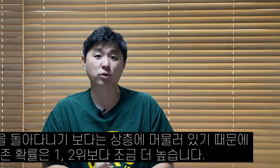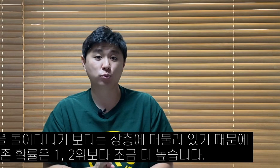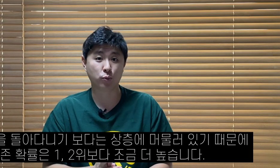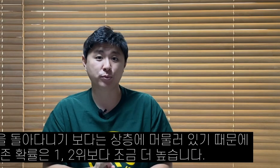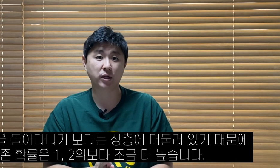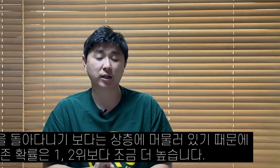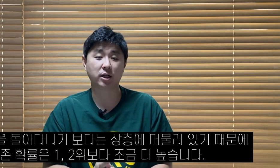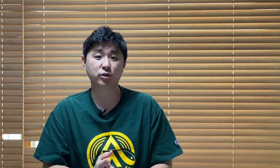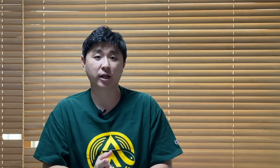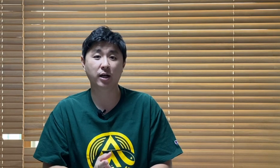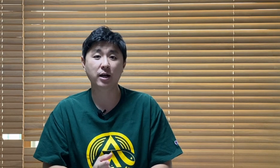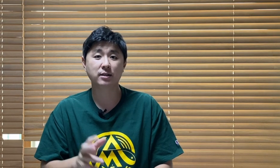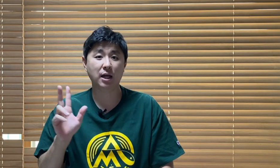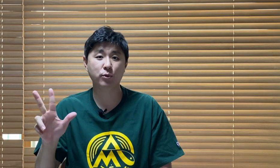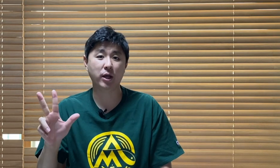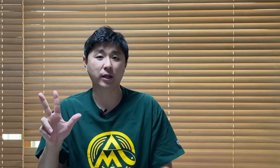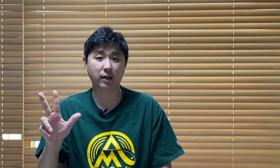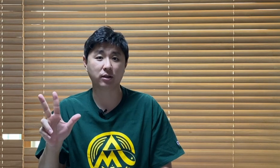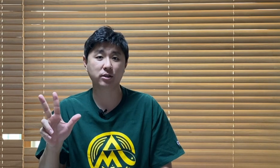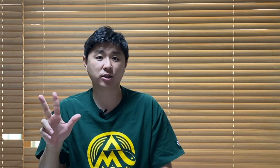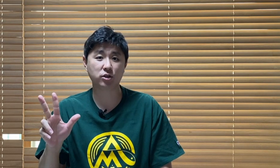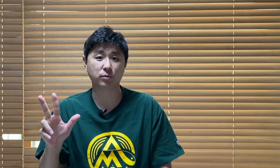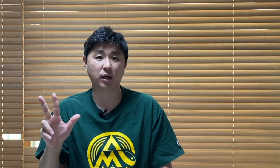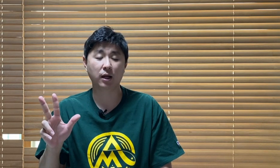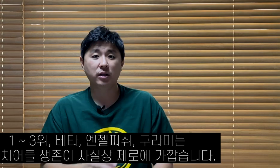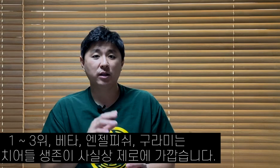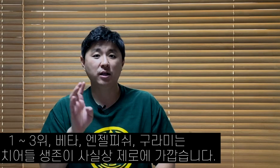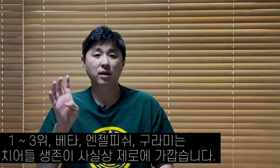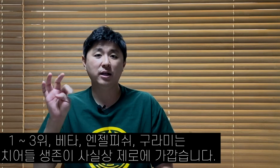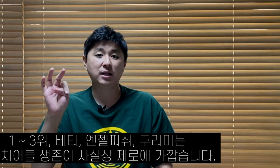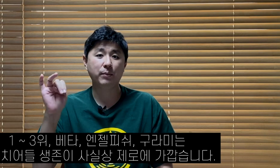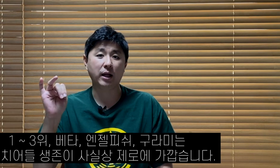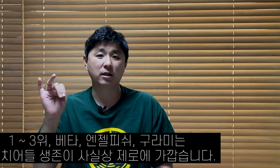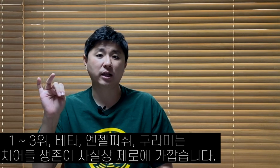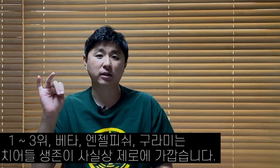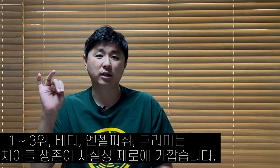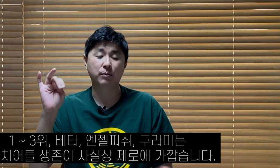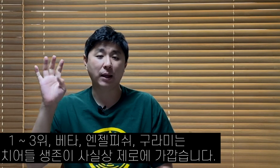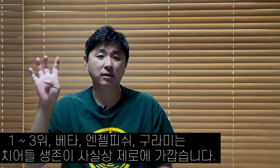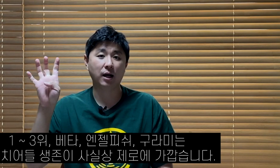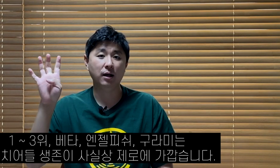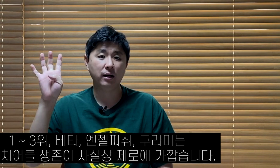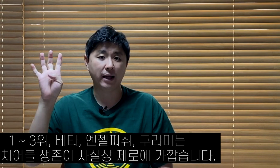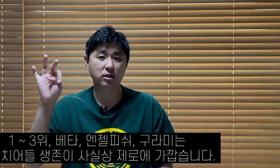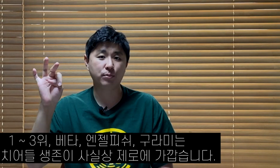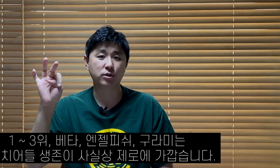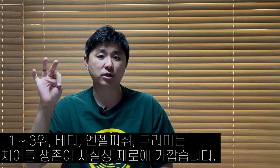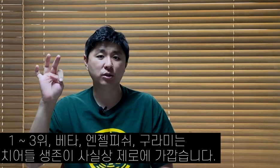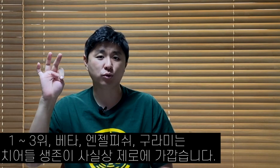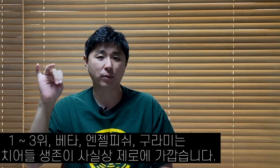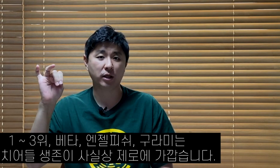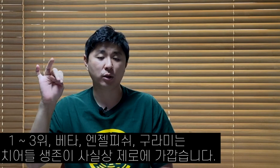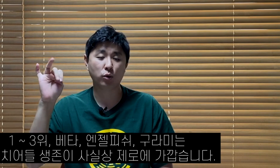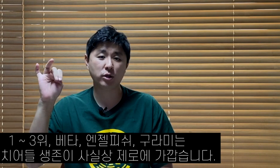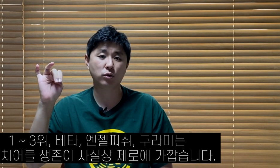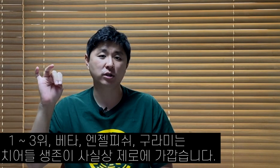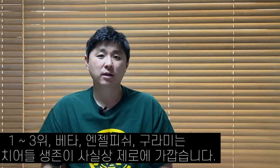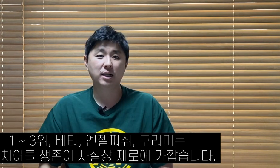좀 높습니다. 그래서 제가 3위에 랭크를 시켰습니다. 1, 2, 3위 랭크된 이 베타, 엔젤피쉬, 구라미 요 세종은 사실